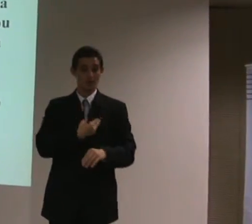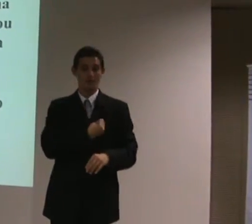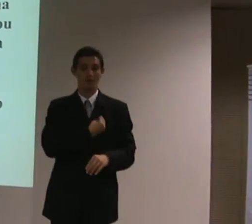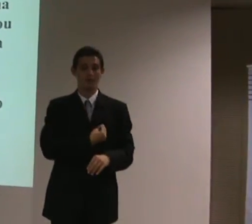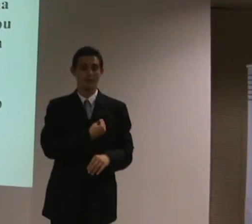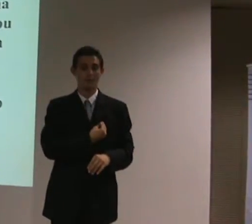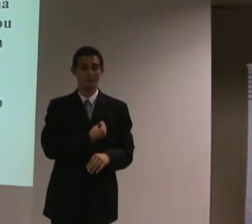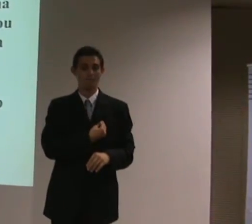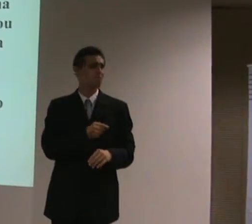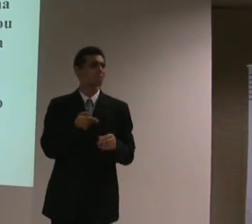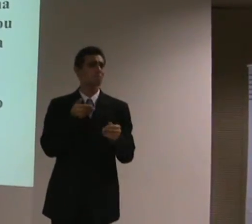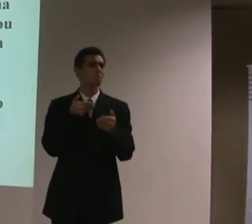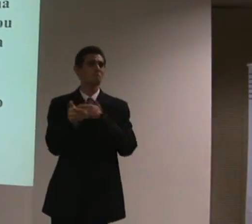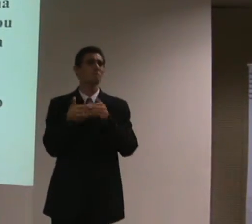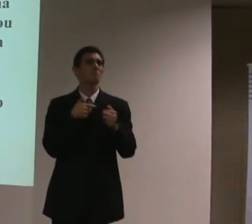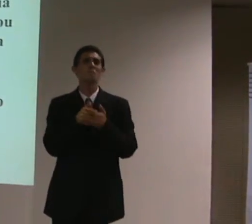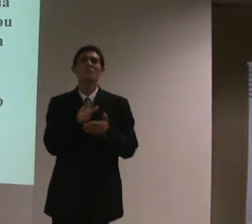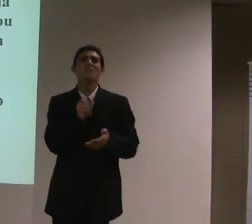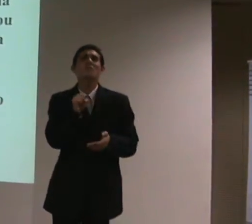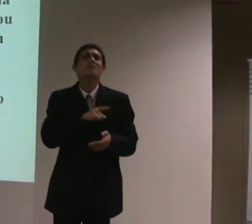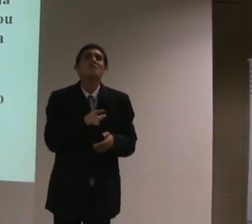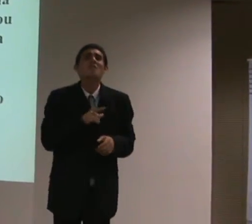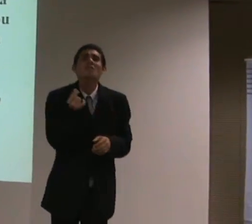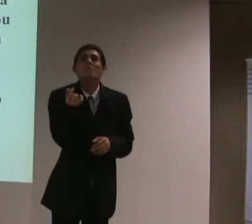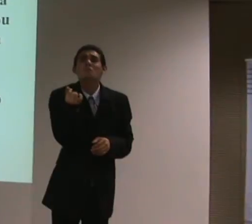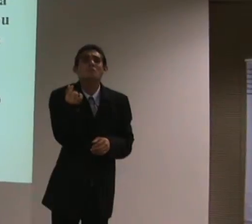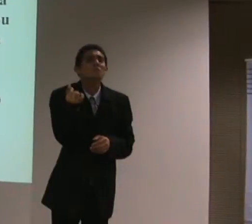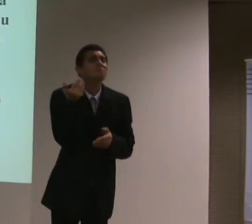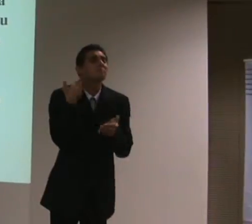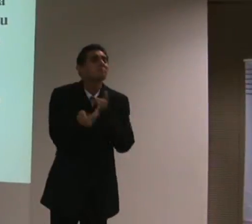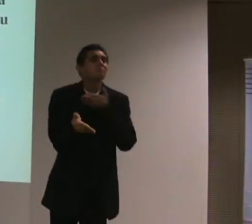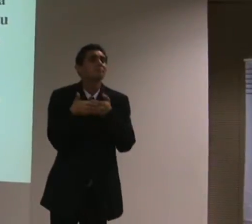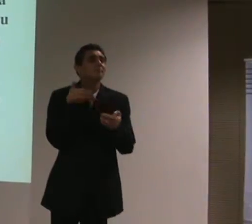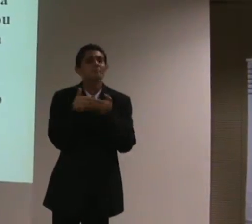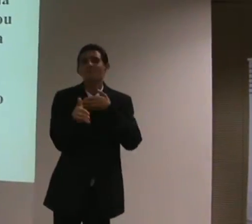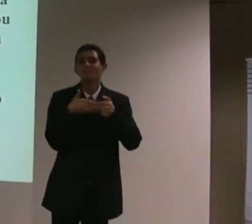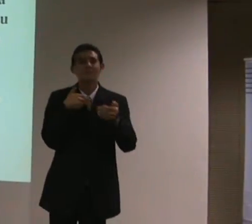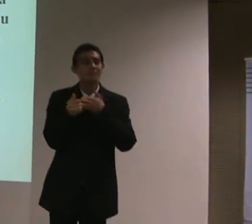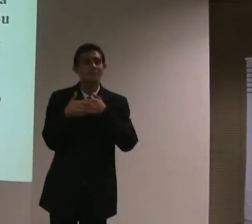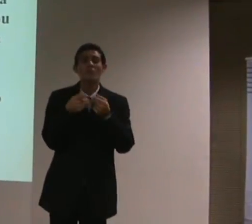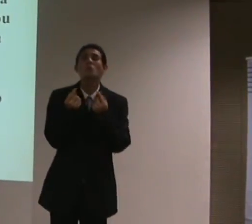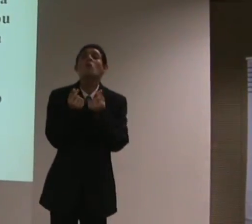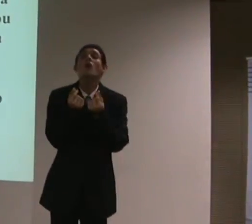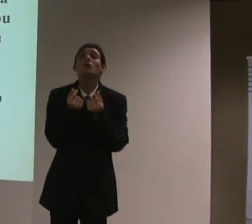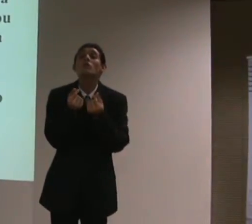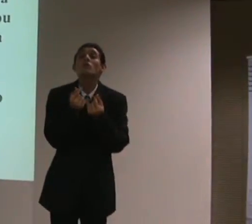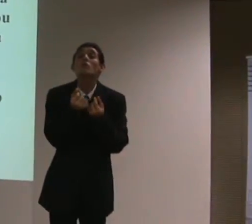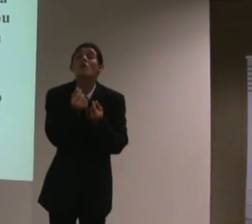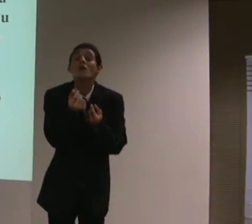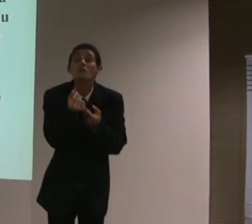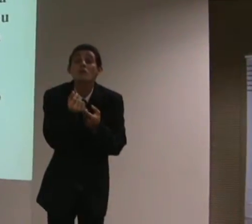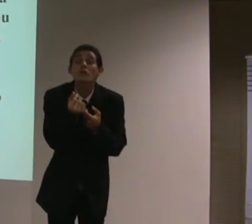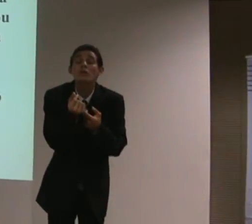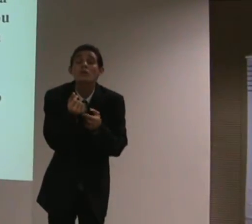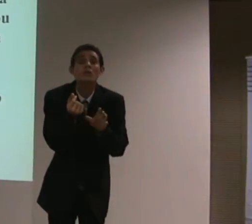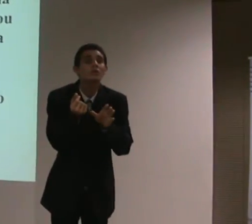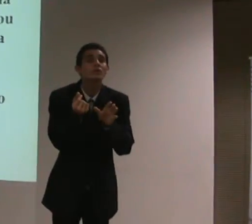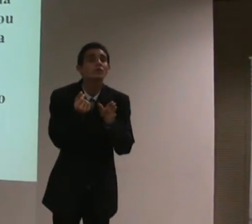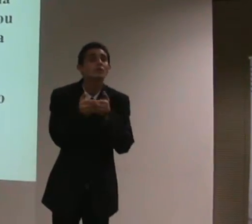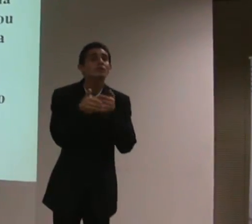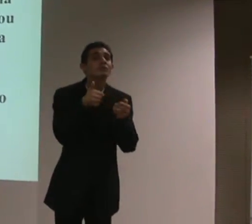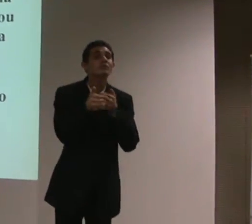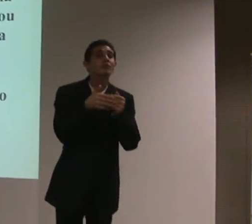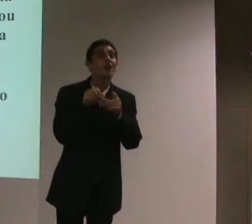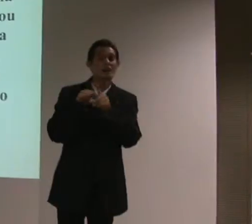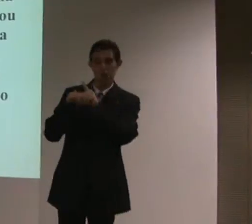não importa quanto custe esse produto, a sociedade,